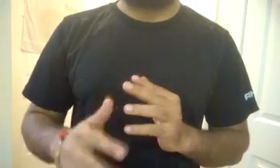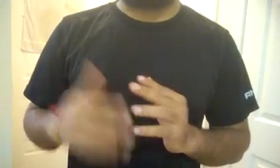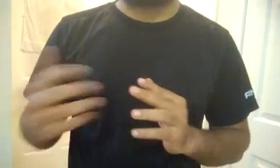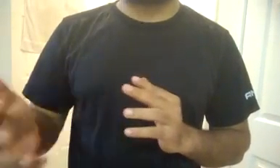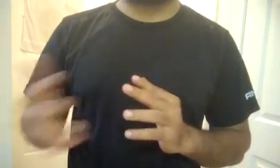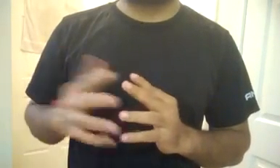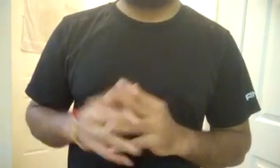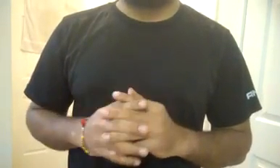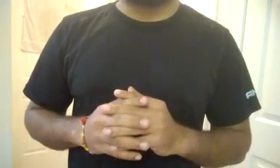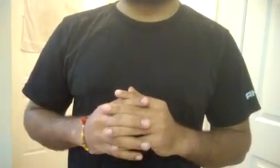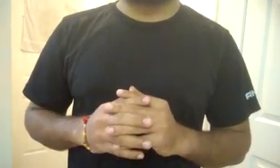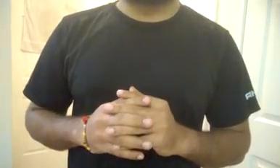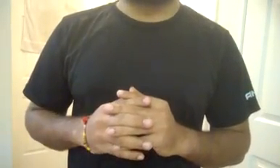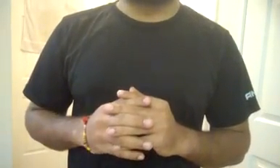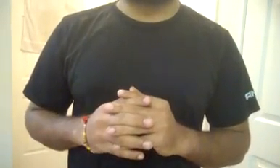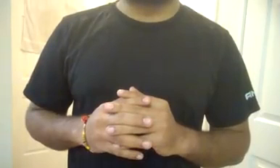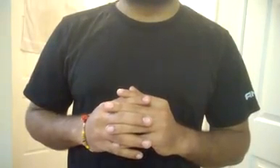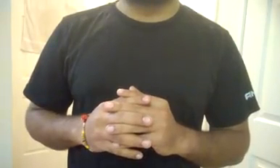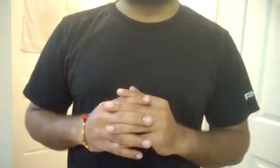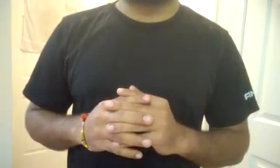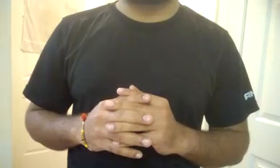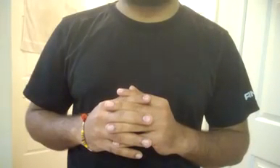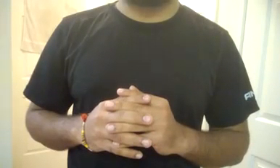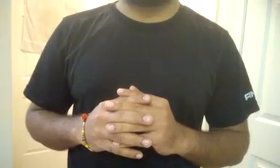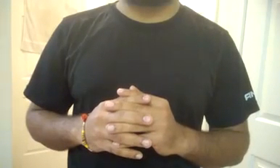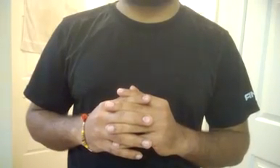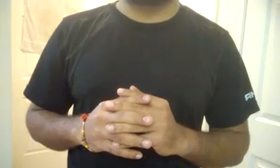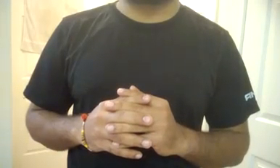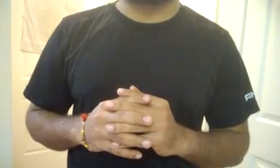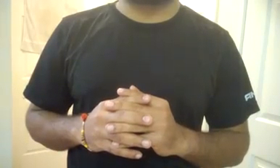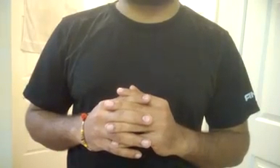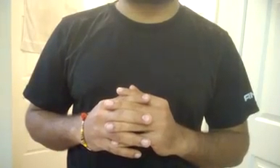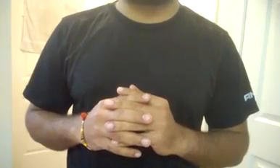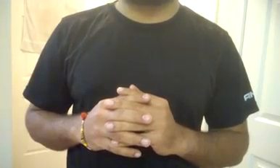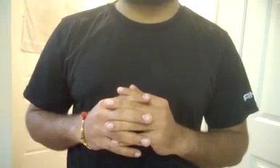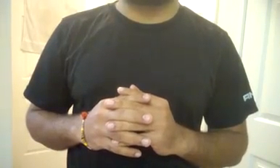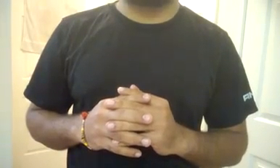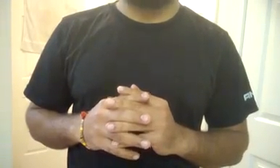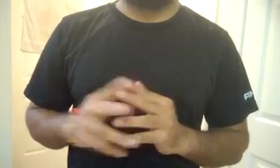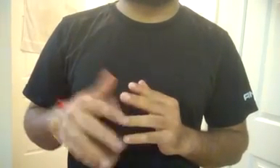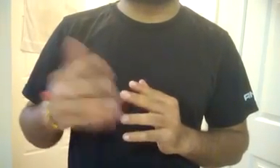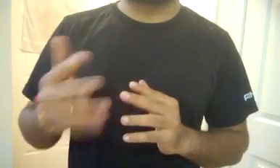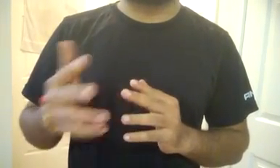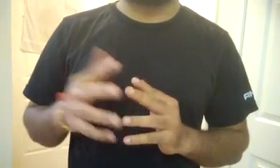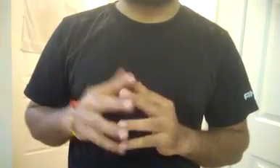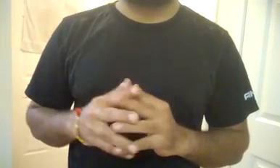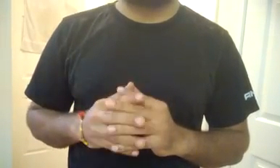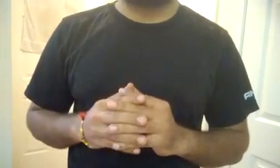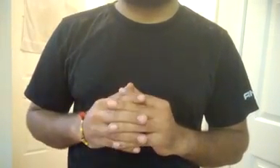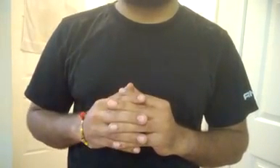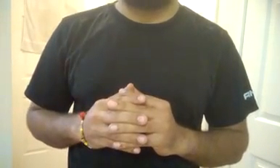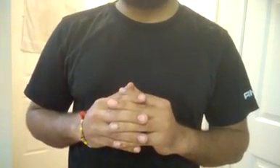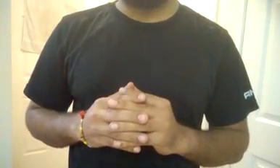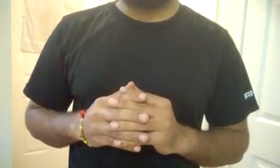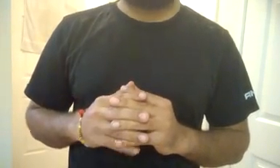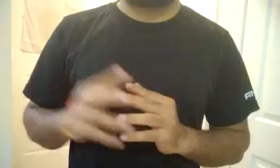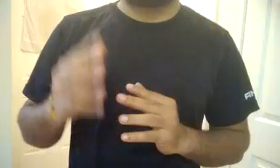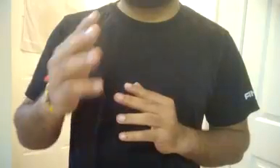जिससे आप जो नरेंदर मोदी जी ने डिसीजन लिया है, डी मोनिटाइज करने का, आप उसके पीछे पड़ गए हैं, आप